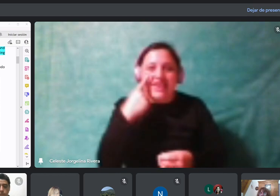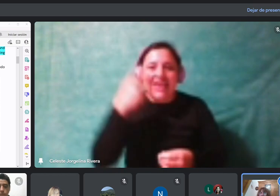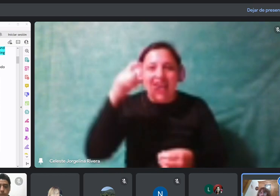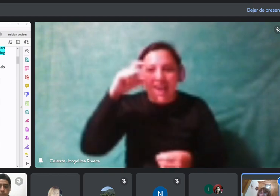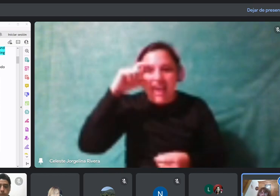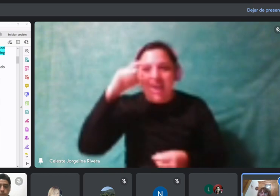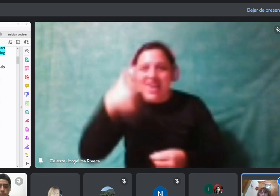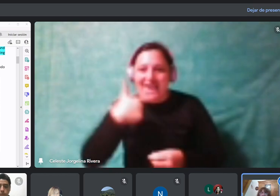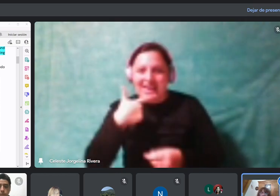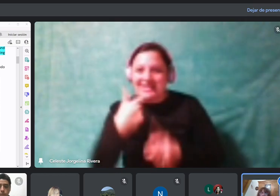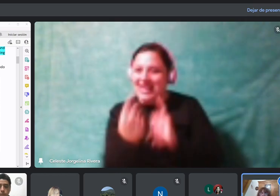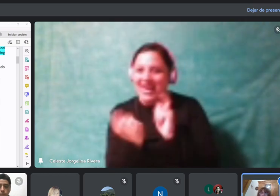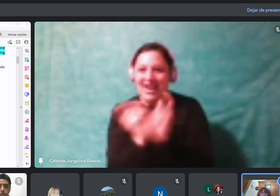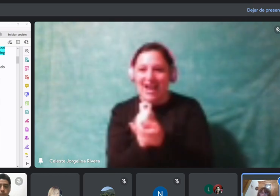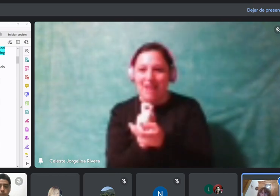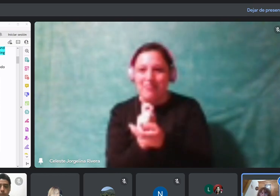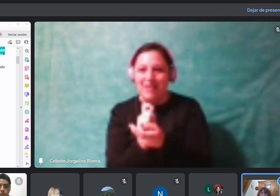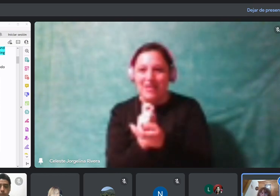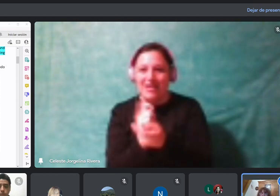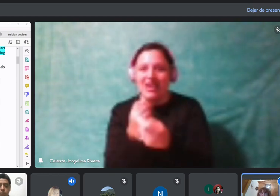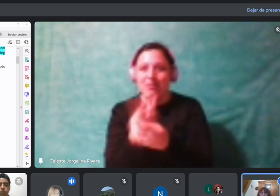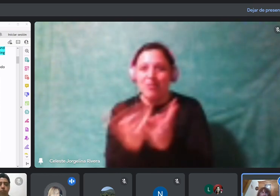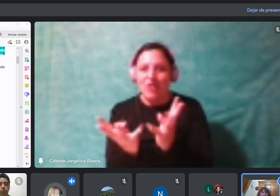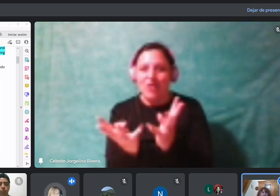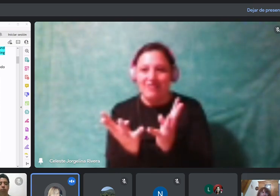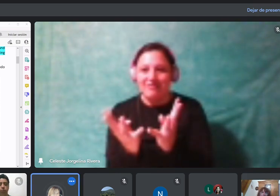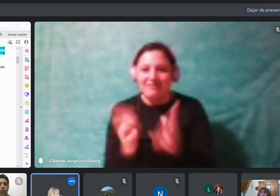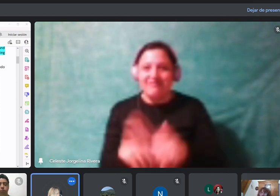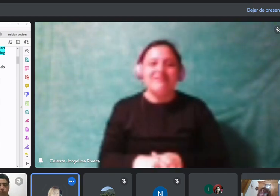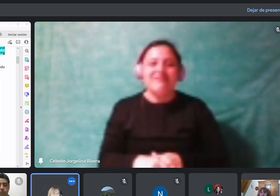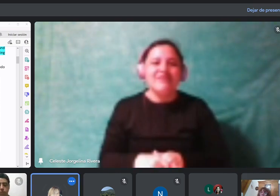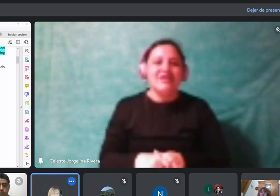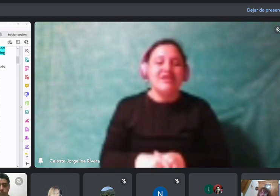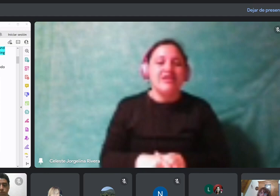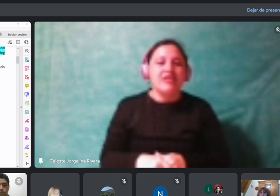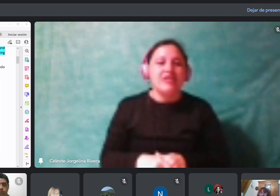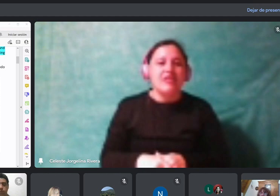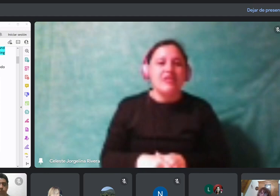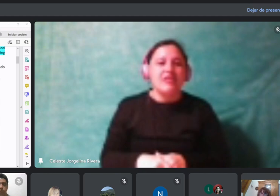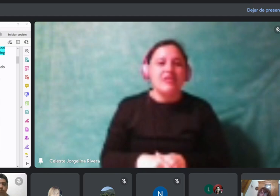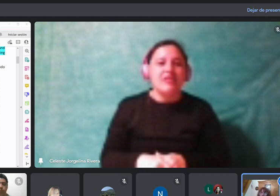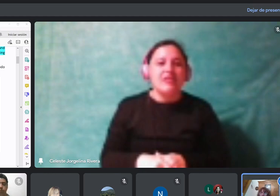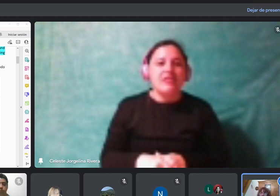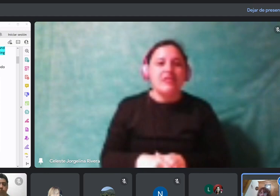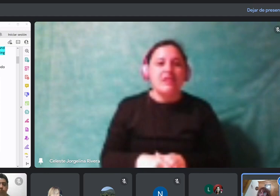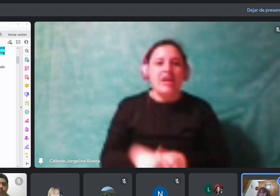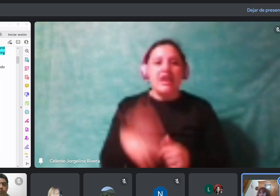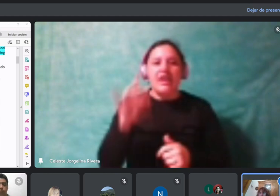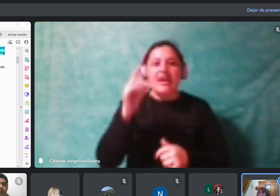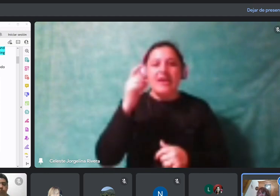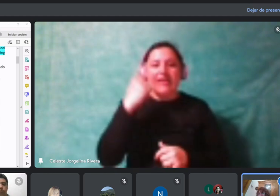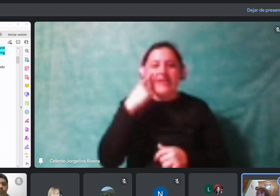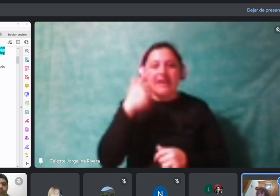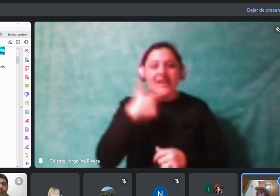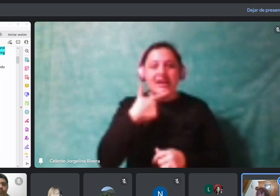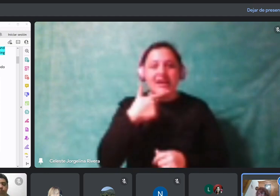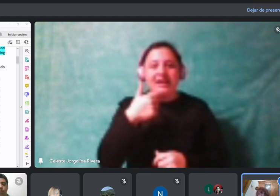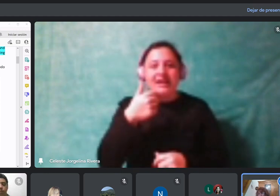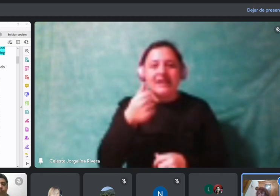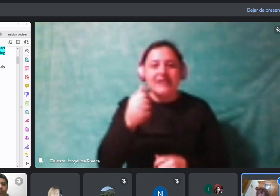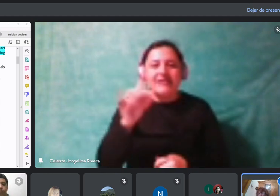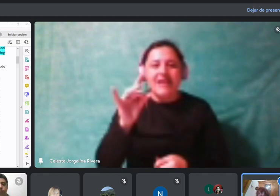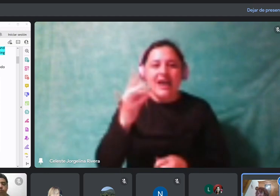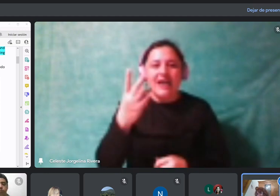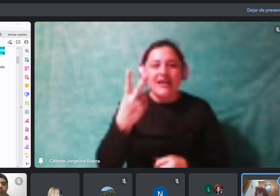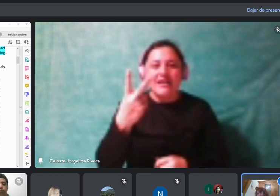disadvantages. ¿Y Sustantivo. Sustantivo. Muy bien. Las palabras tienen, ver, ¿qué